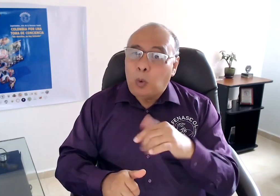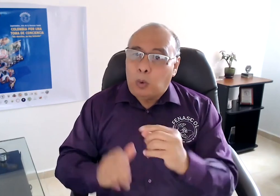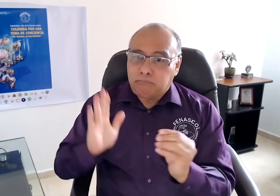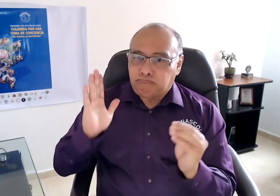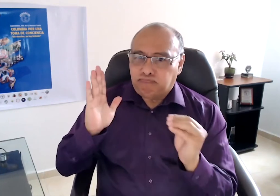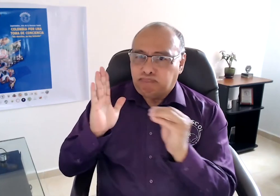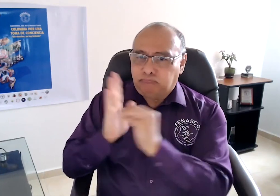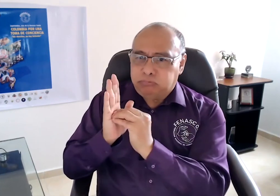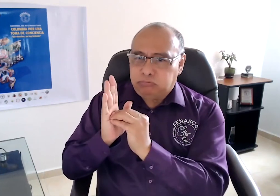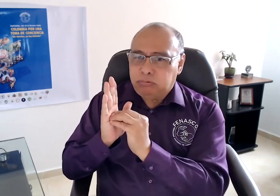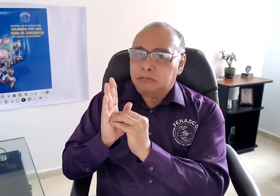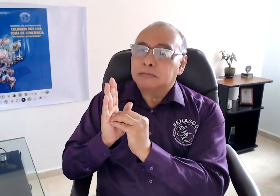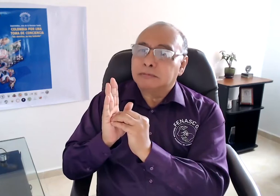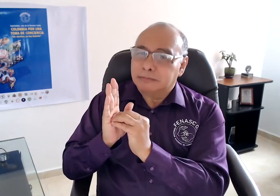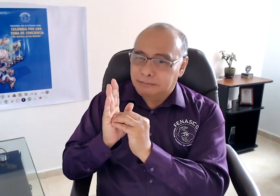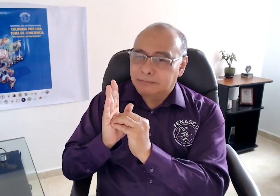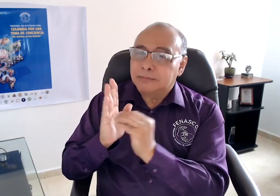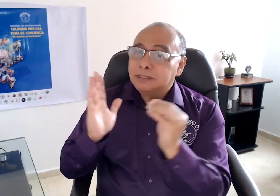la menciona en uno de sus numerales.